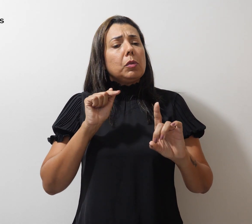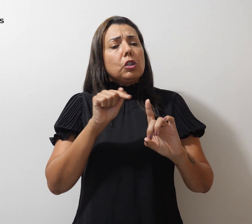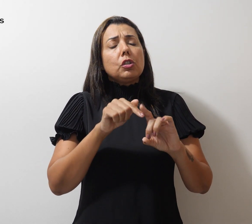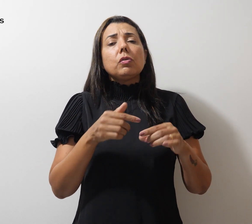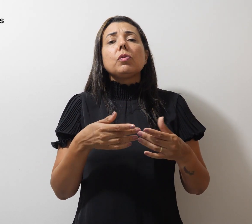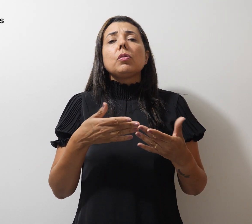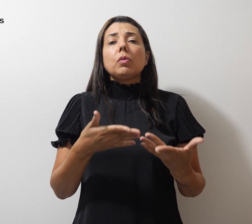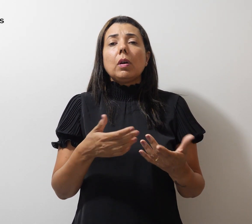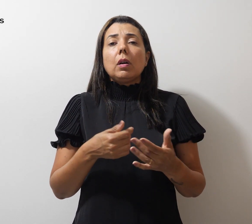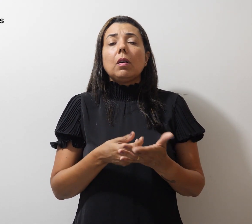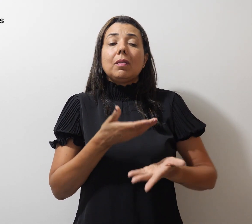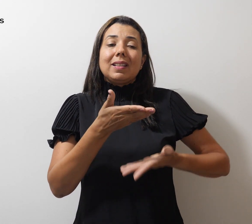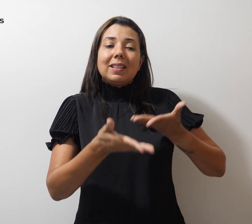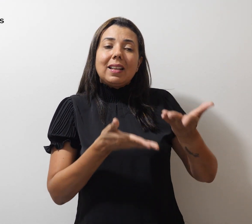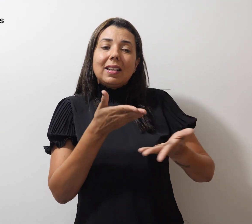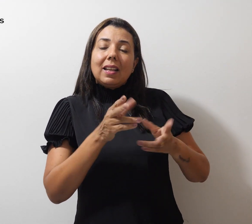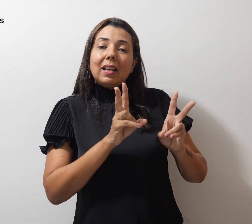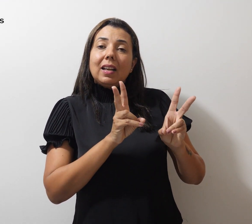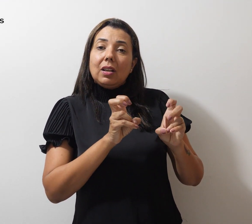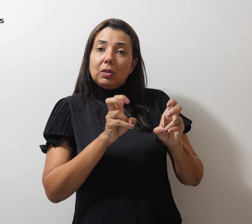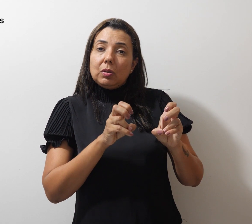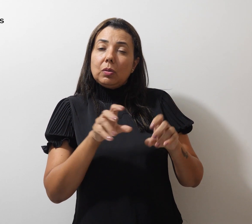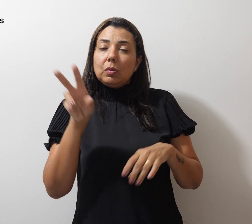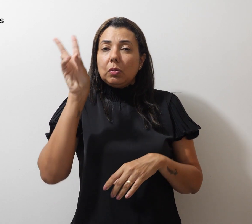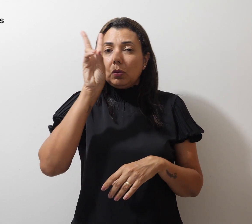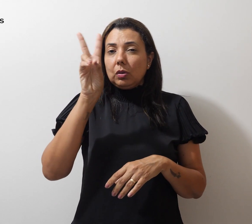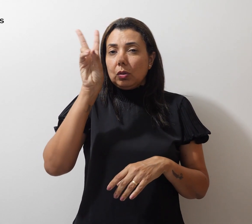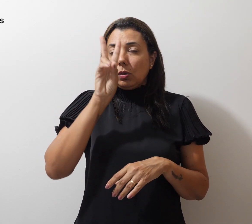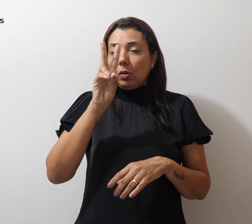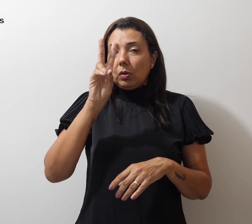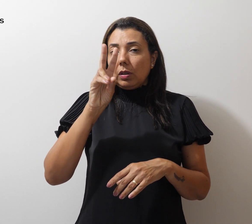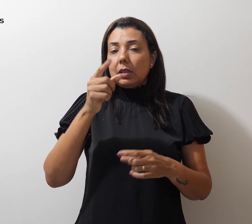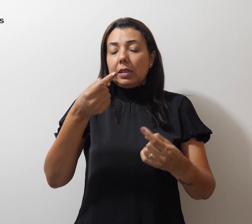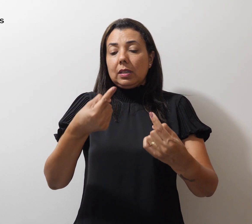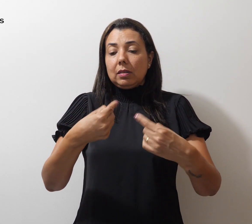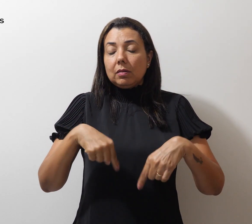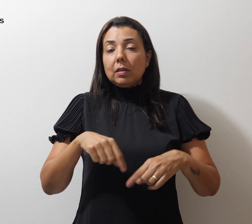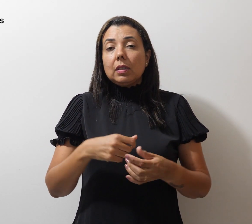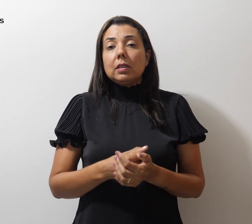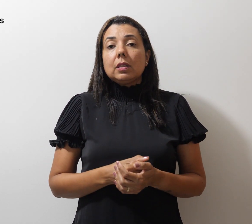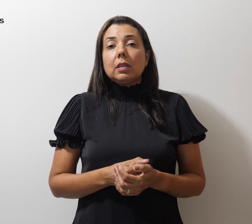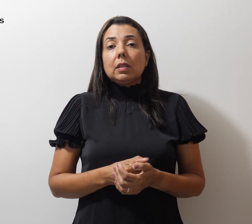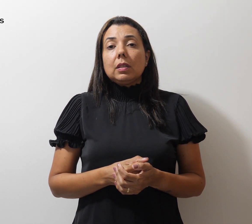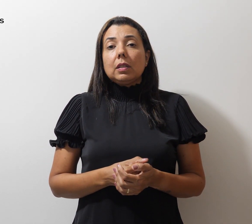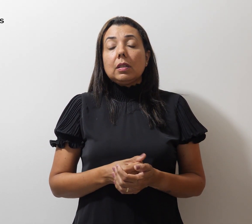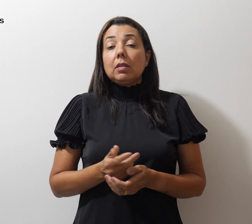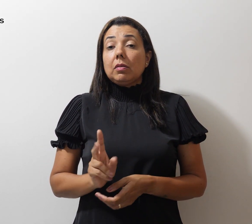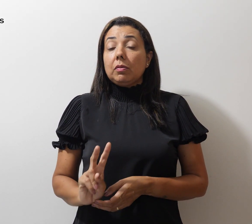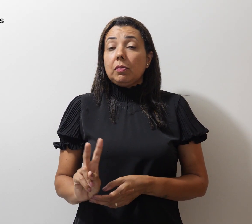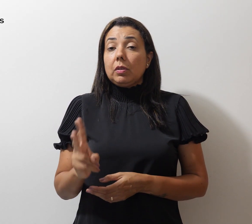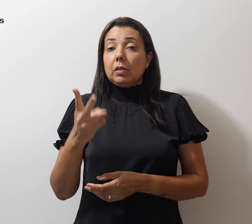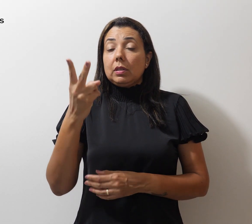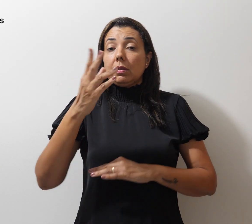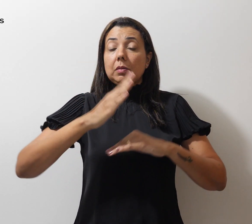tratar de temas historicamente defendidos, como valorização profissional,